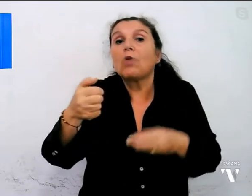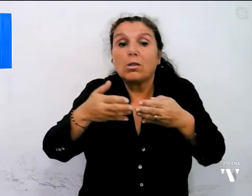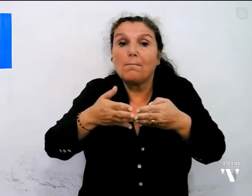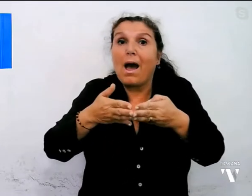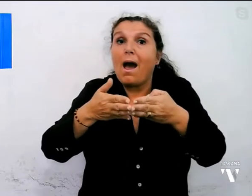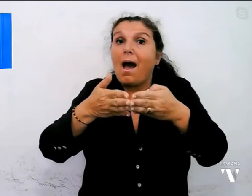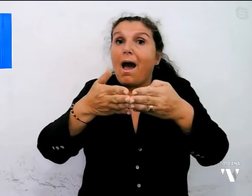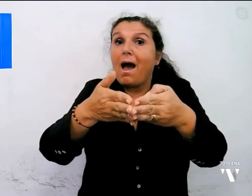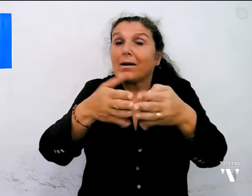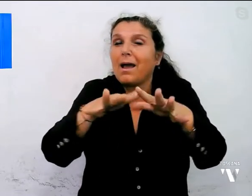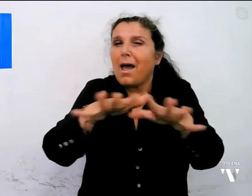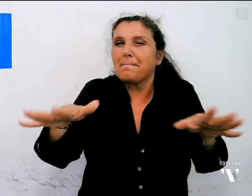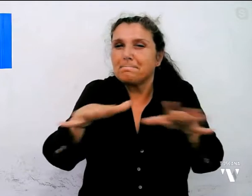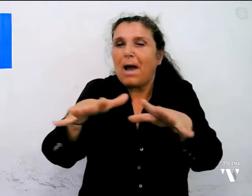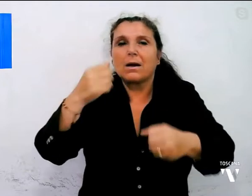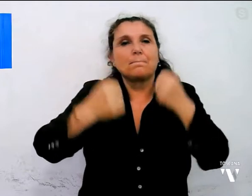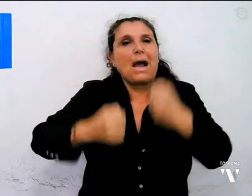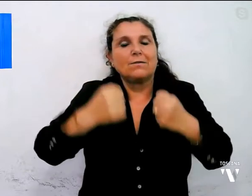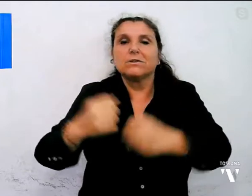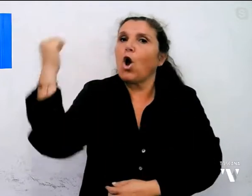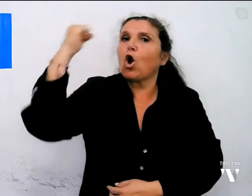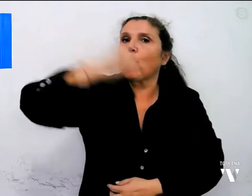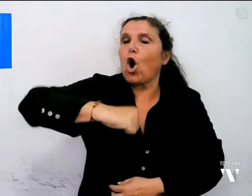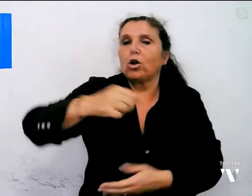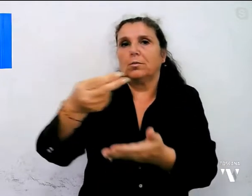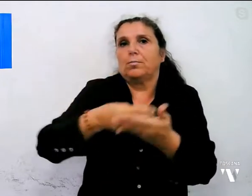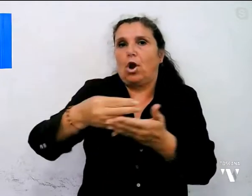manifestato invece contro il progetto.